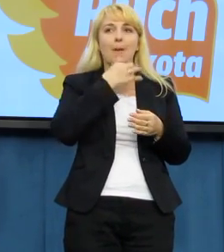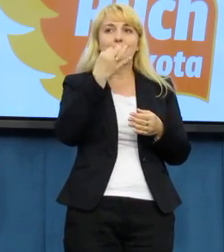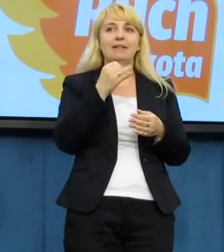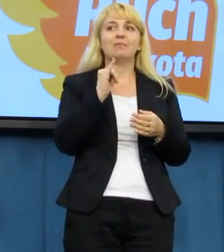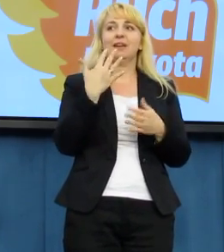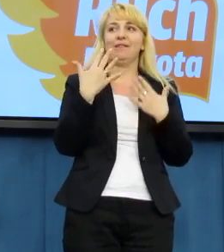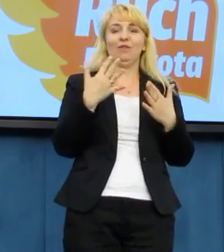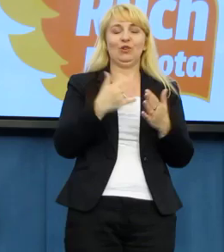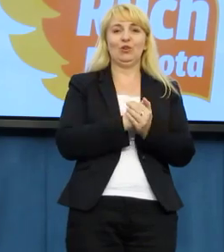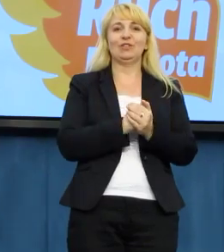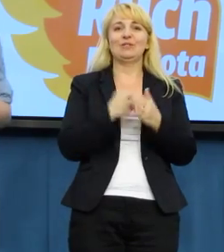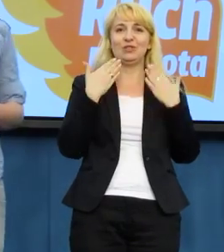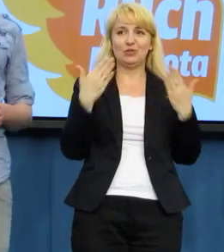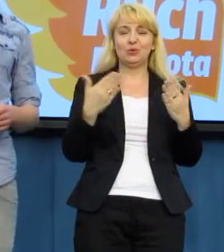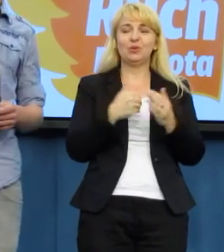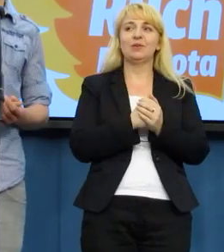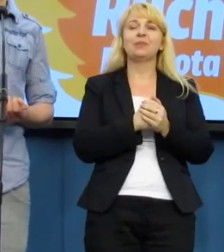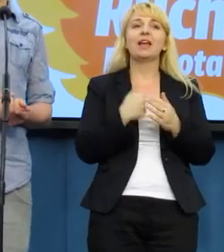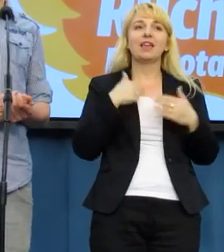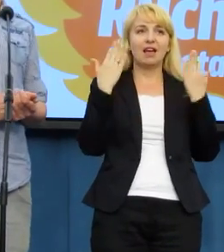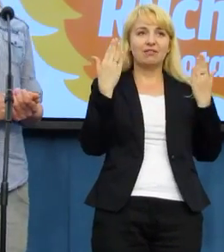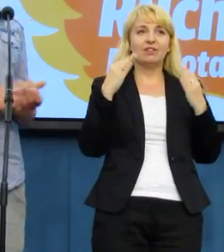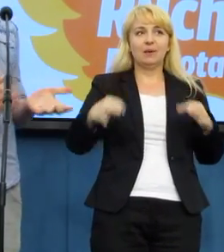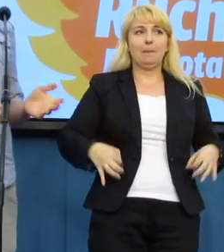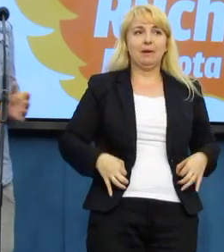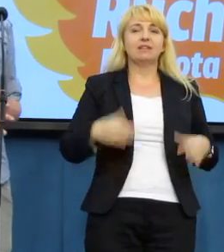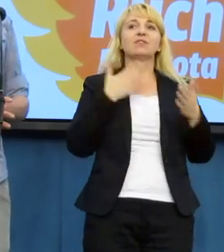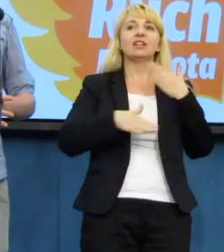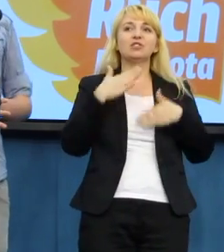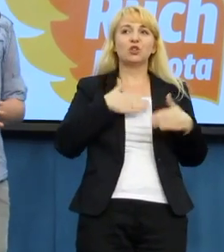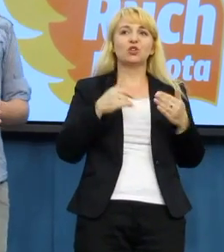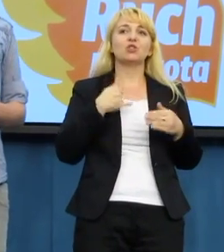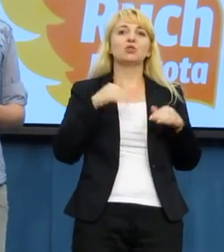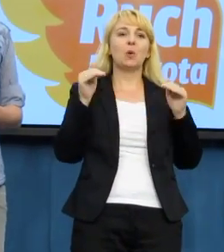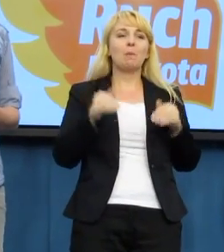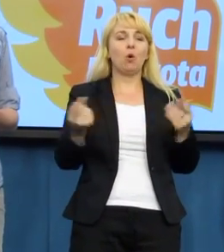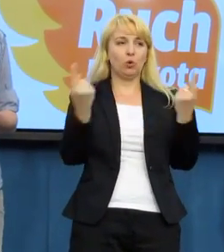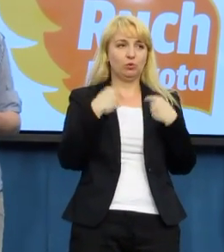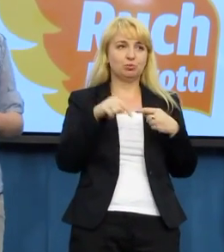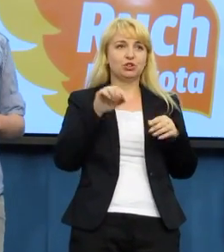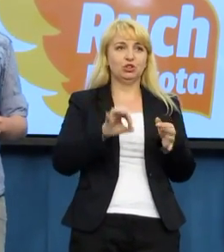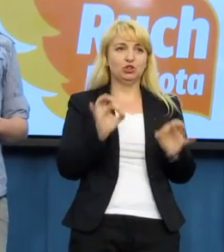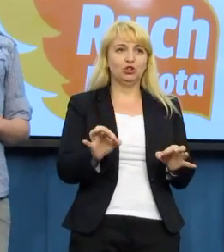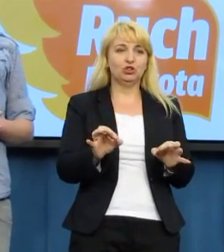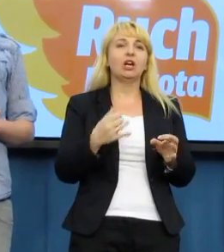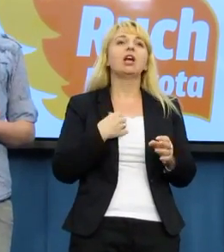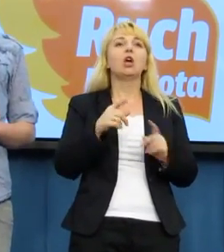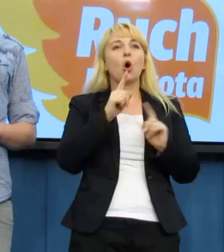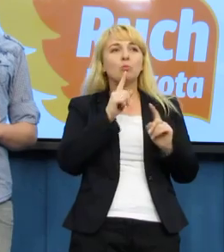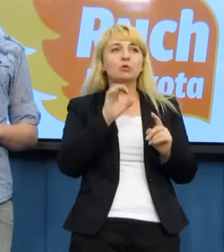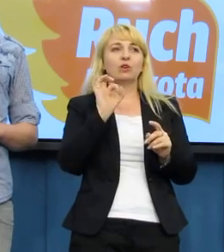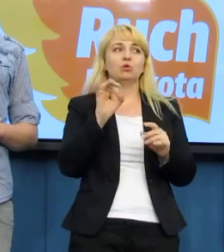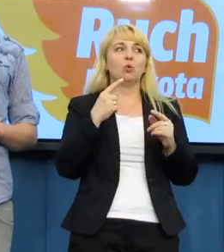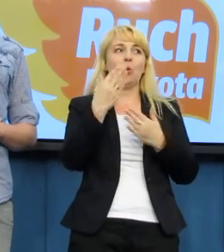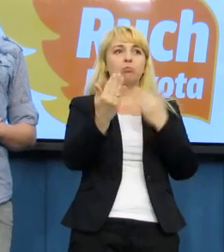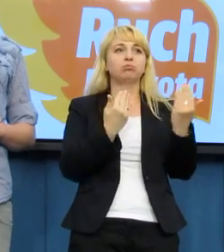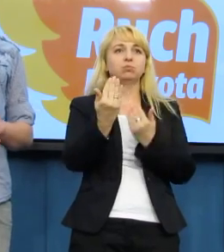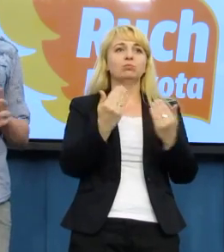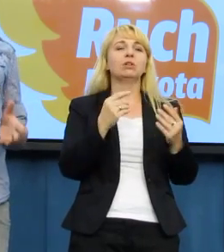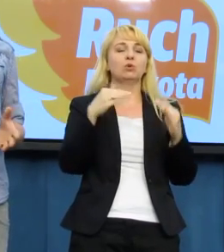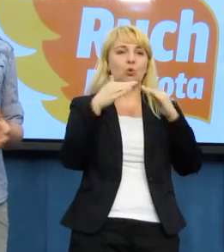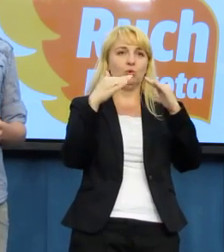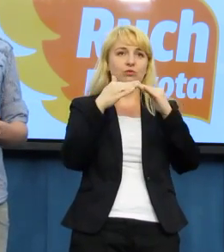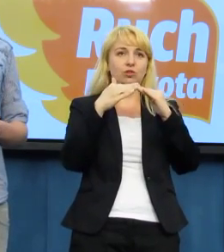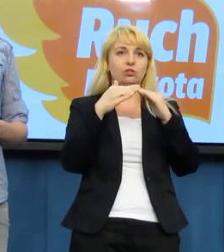perfekcyjności. Dziękuję. Witam też Państwa serdecznie. Cieszę się, że mogę być tu dzisiaj z Państwem i powiedzieć krótko na temat Parady Równości. Parada